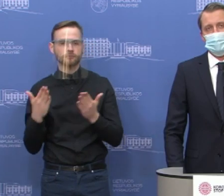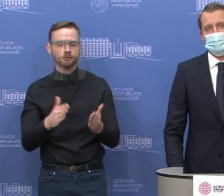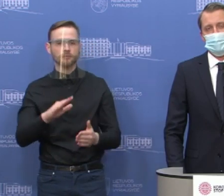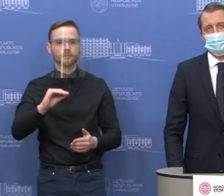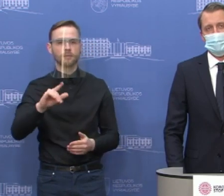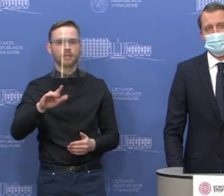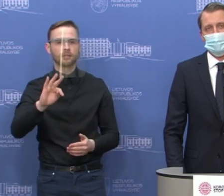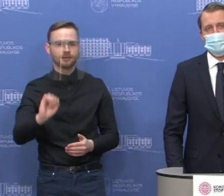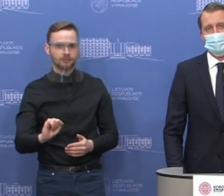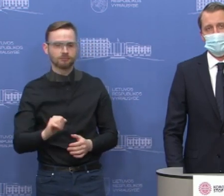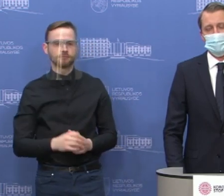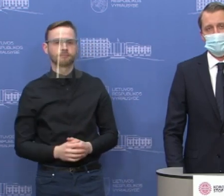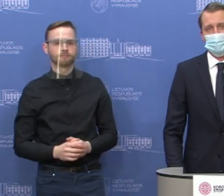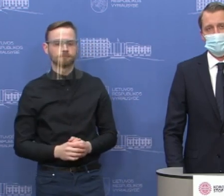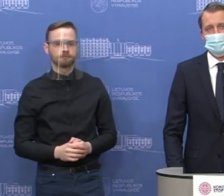L.T. Lukai.